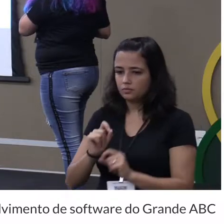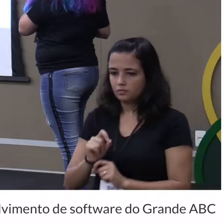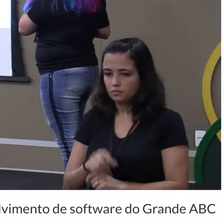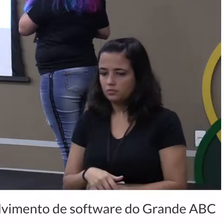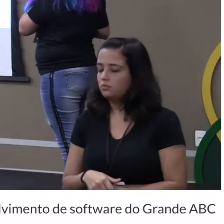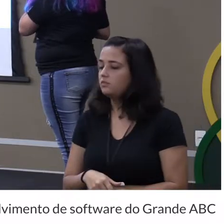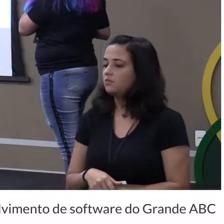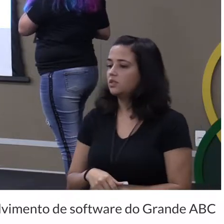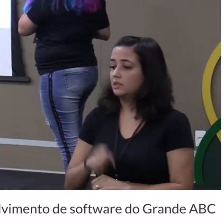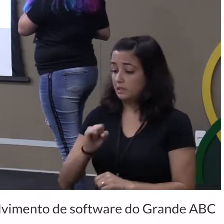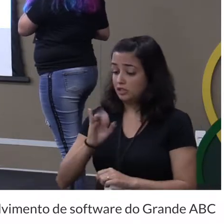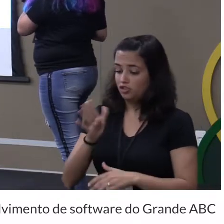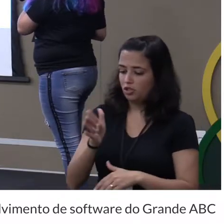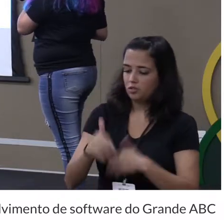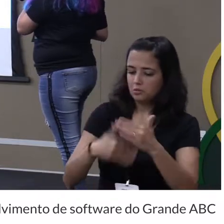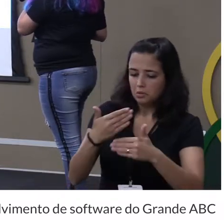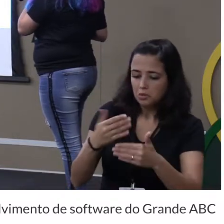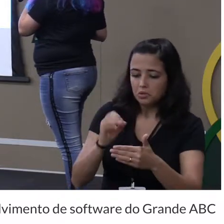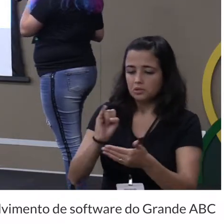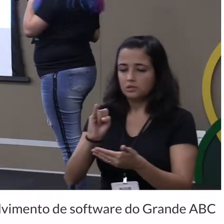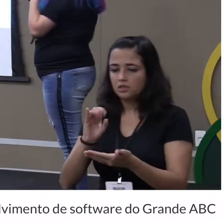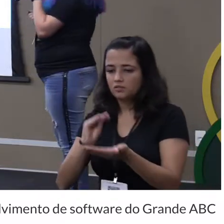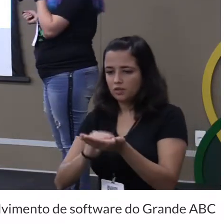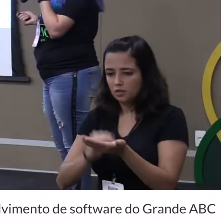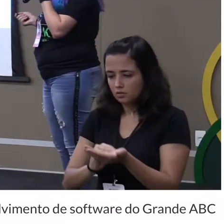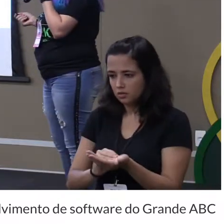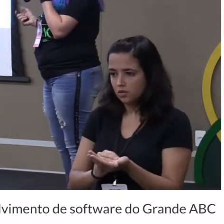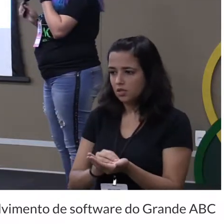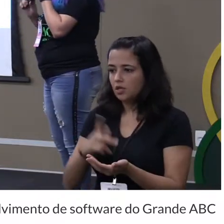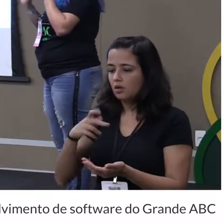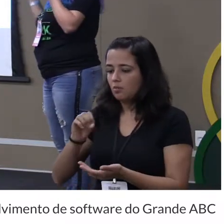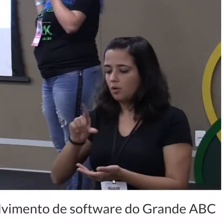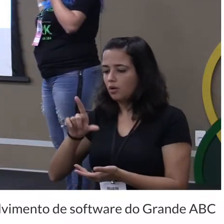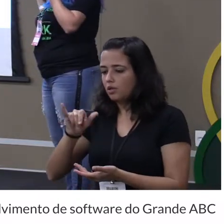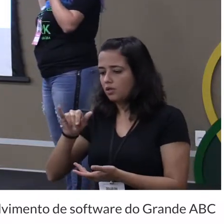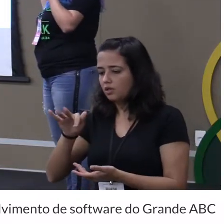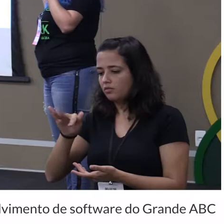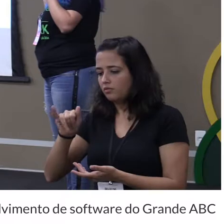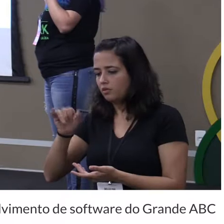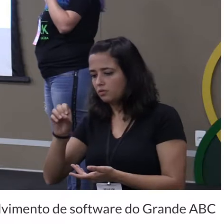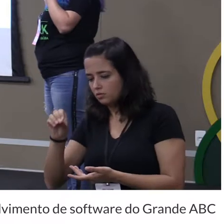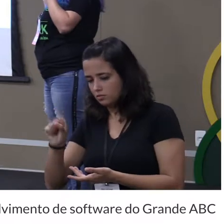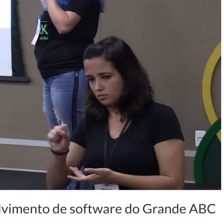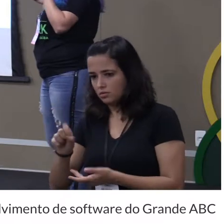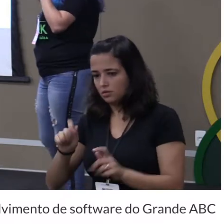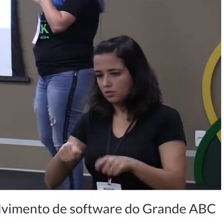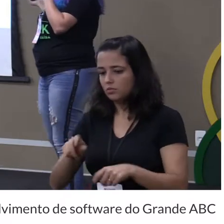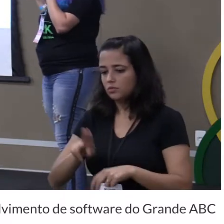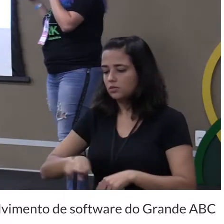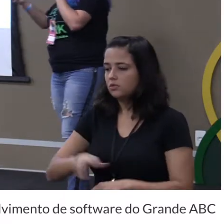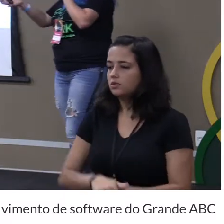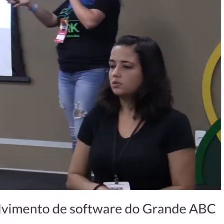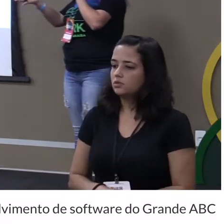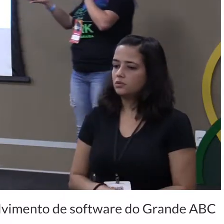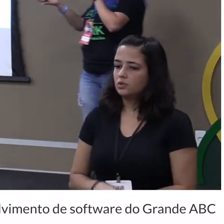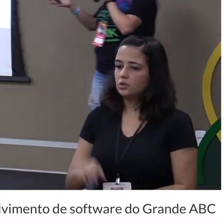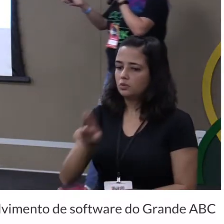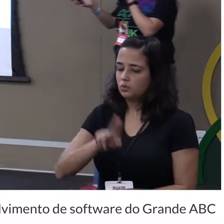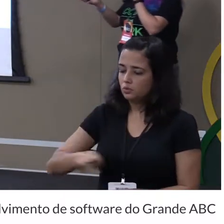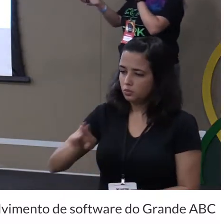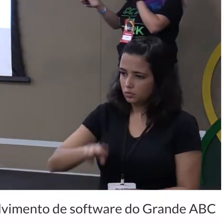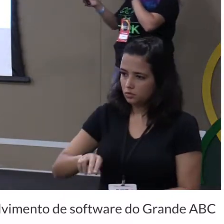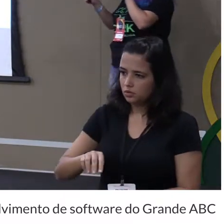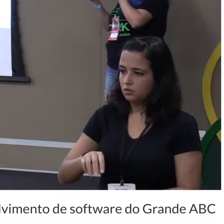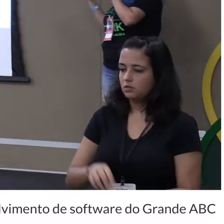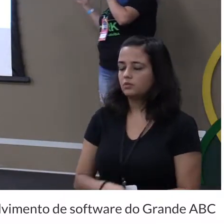ou já está em desenvolvimento mas tudo funciona com Polyfills pronto então assim lá a gente usa